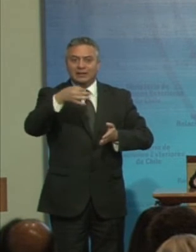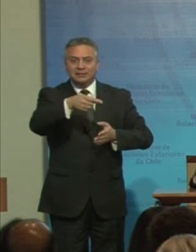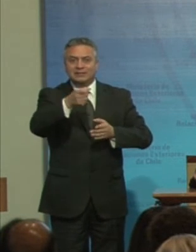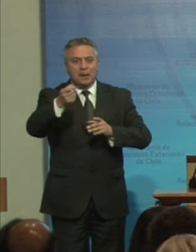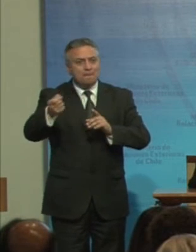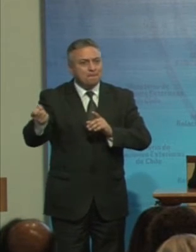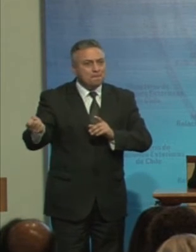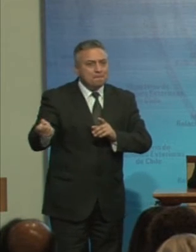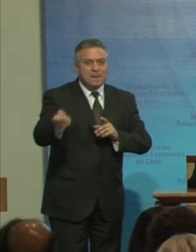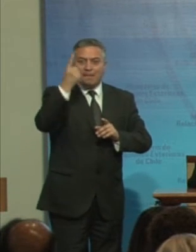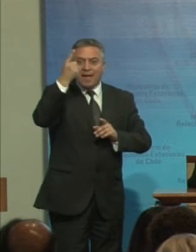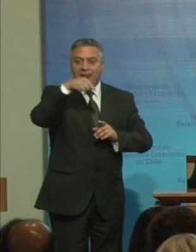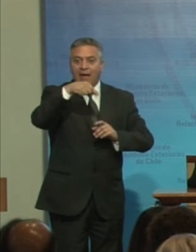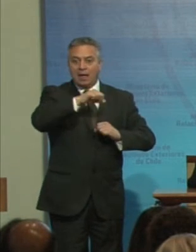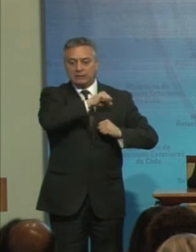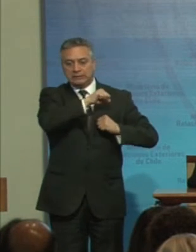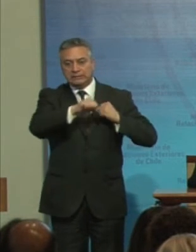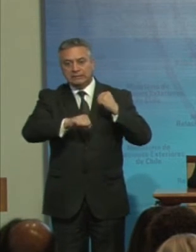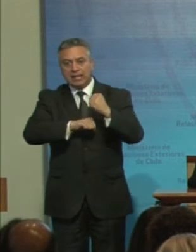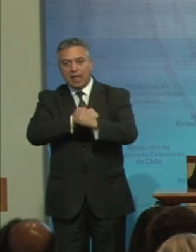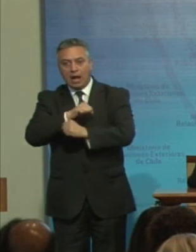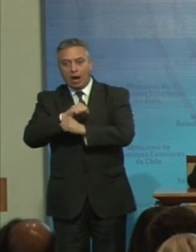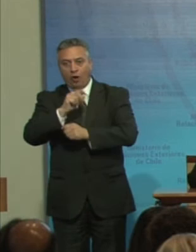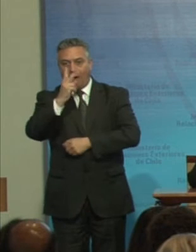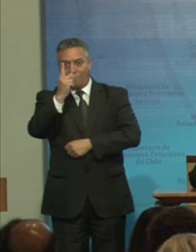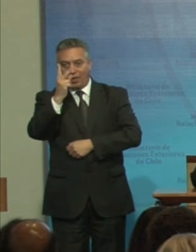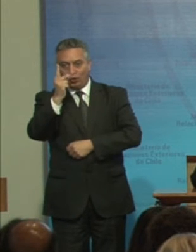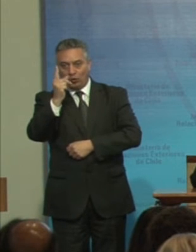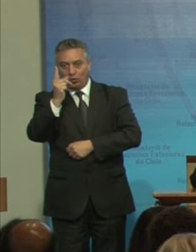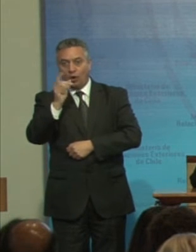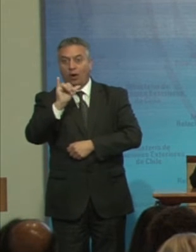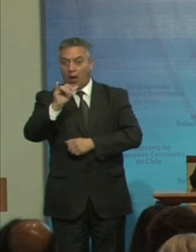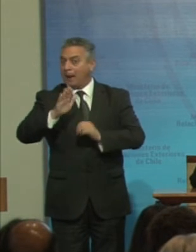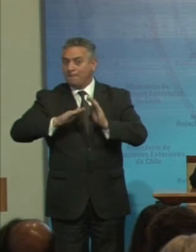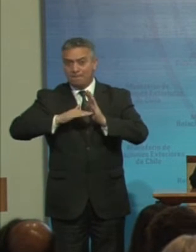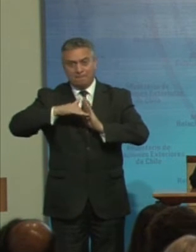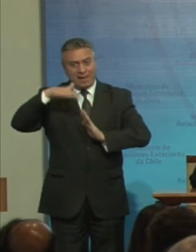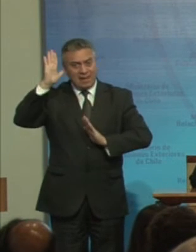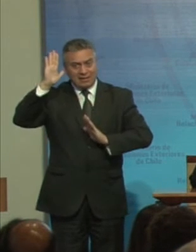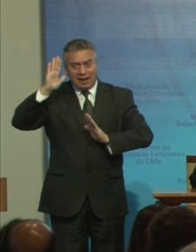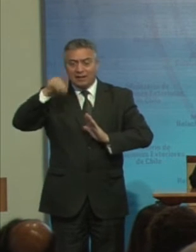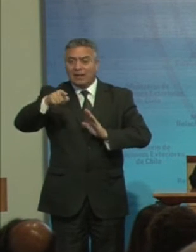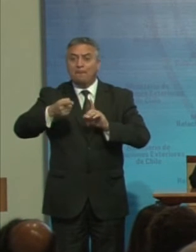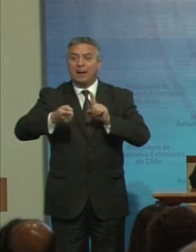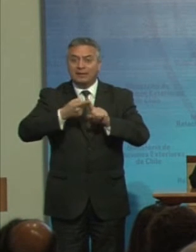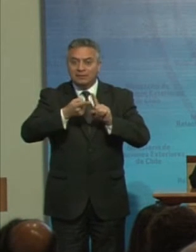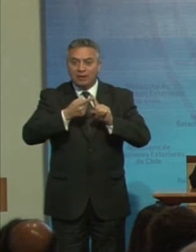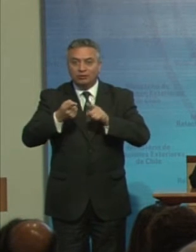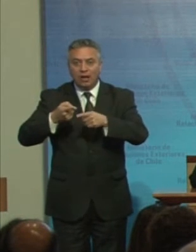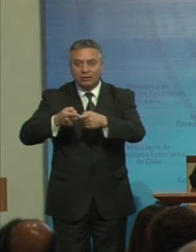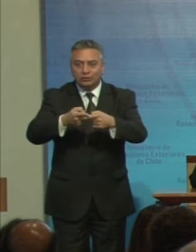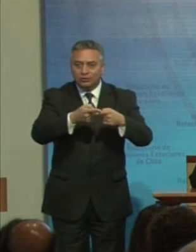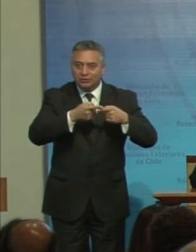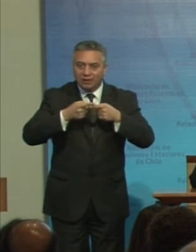primera Del siglo XXI Y la que tuvo La más alta Participación De la sociedad Civil En este caso